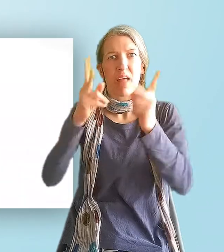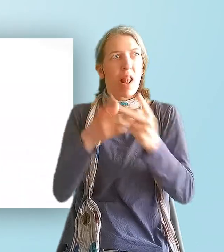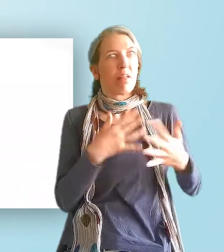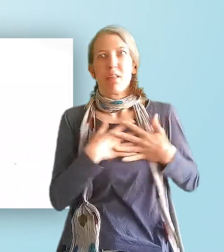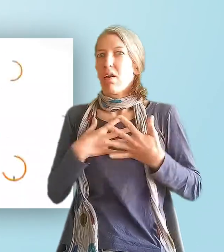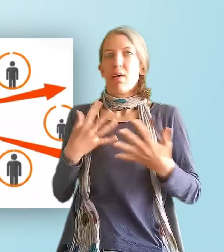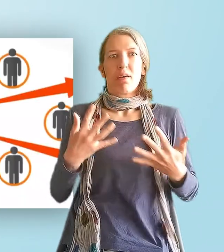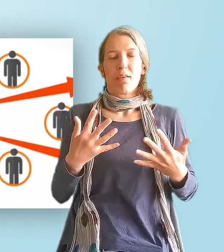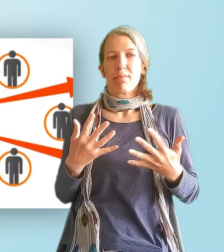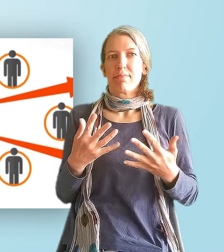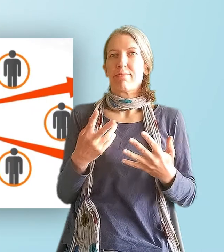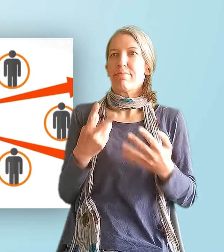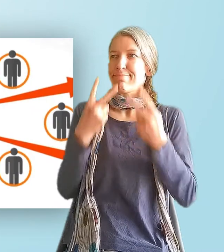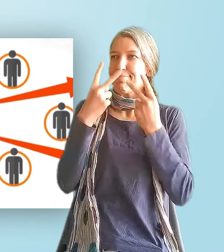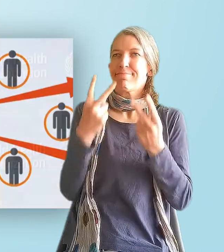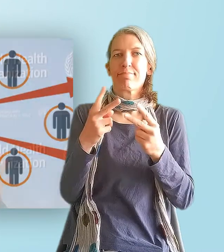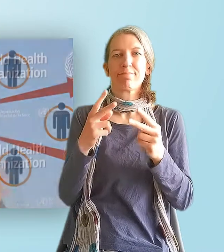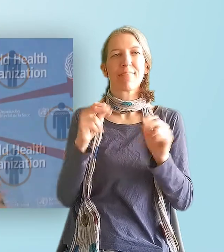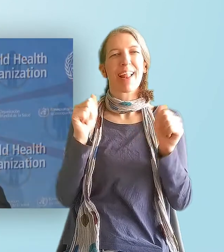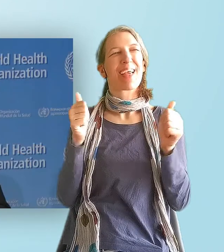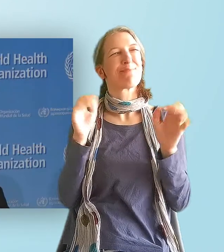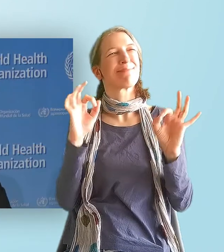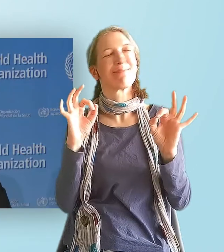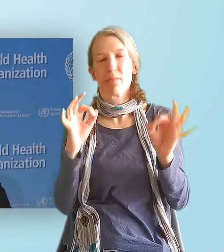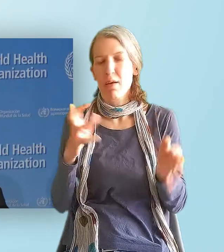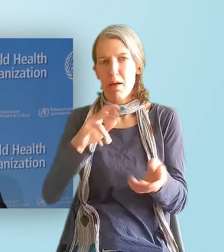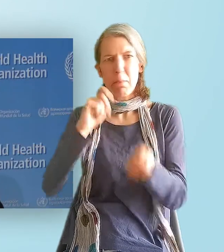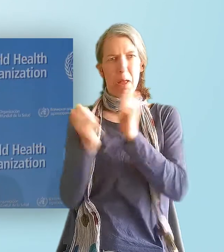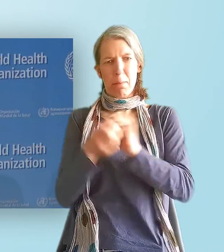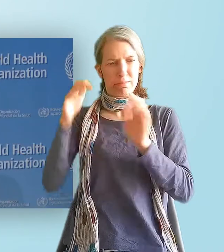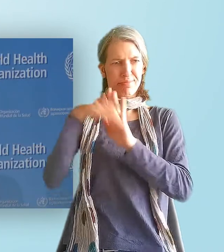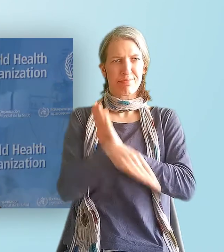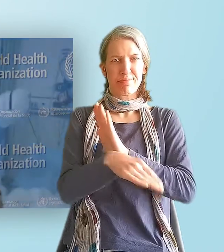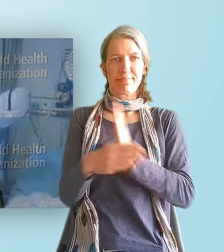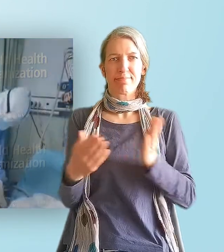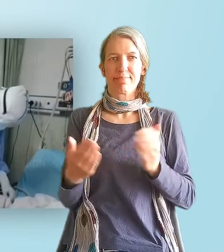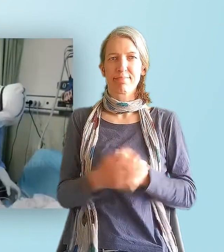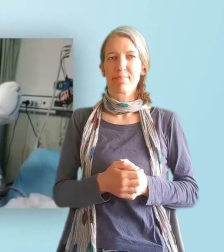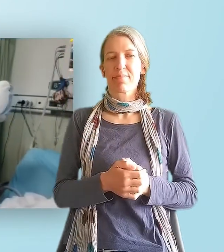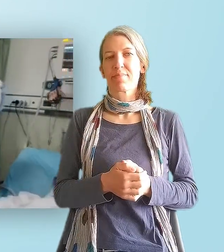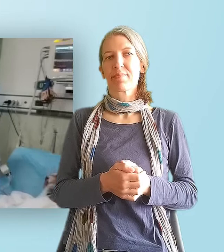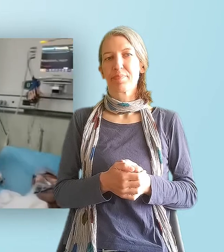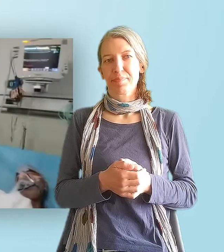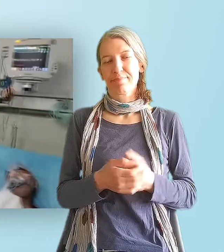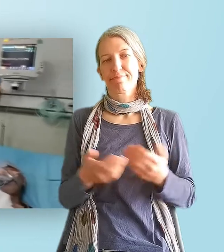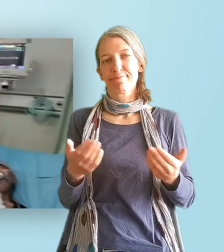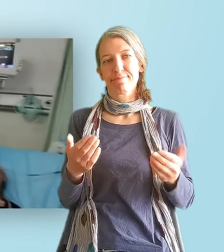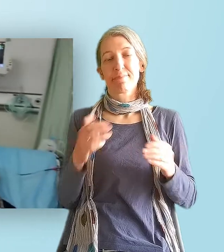uns einmal mehr, wie zerbrechlich unser Leben ist. Viele fragen sich, ist das